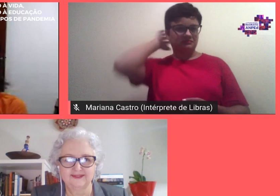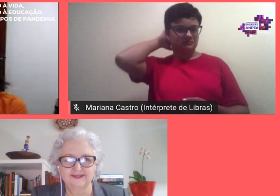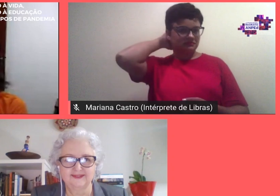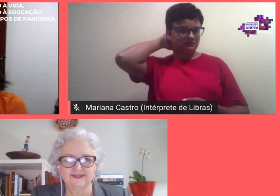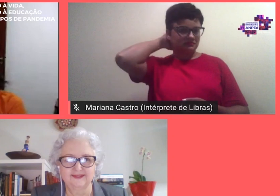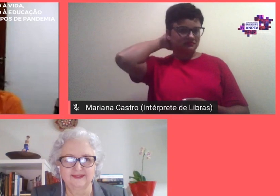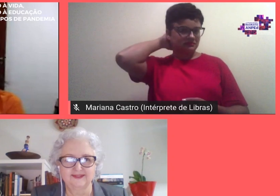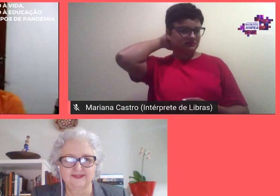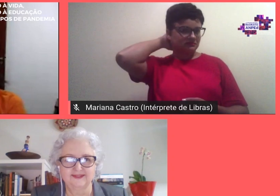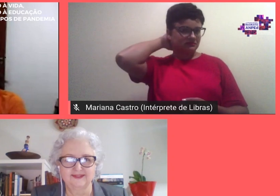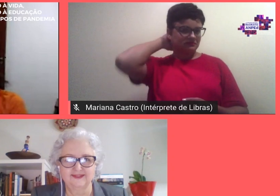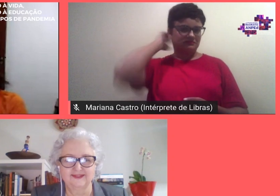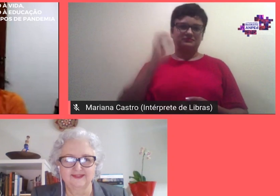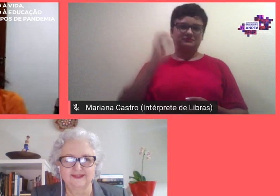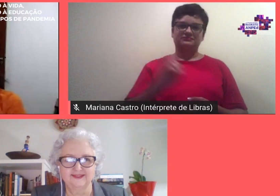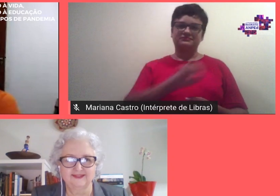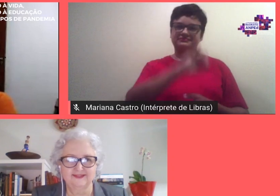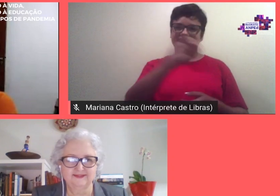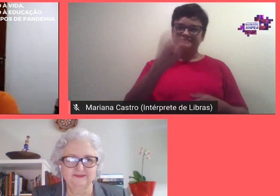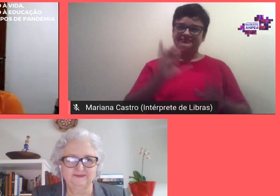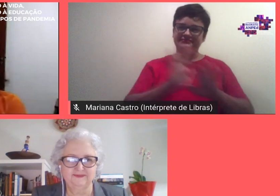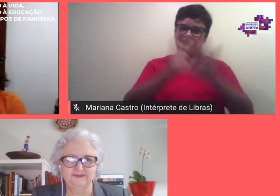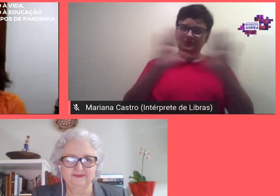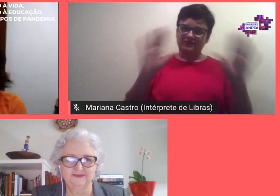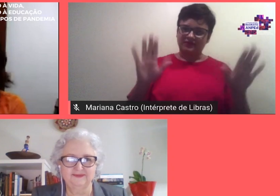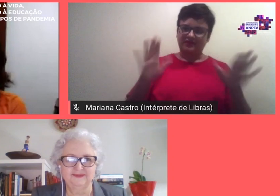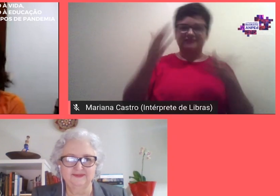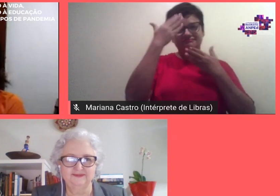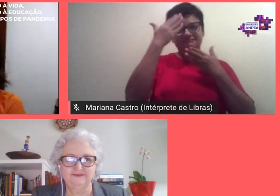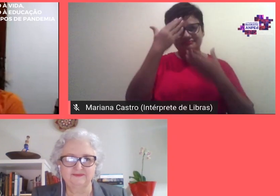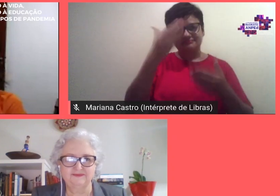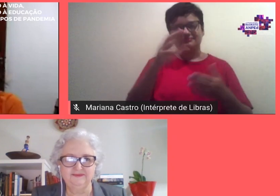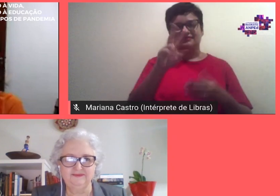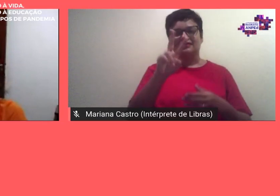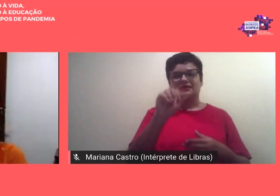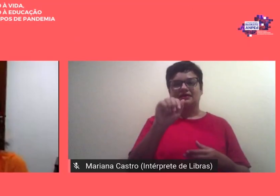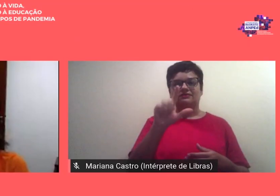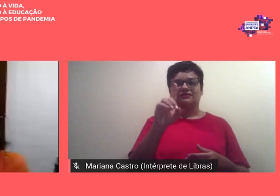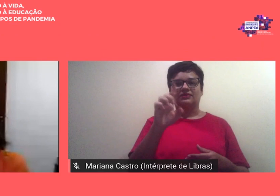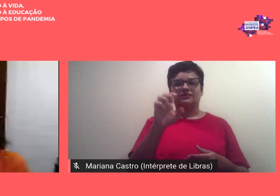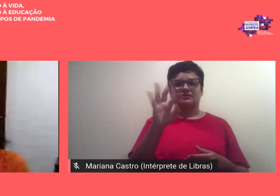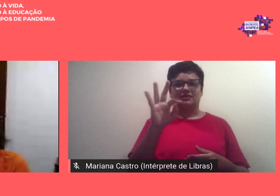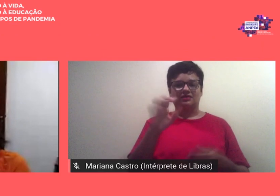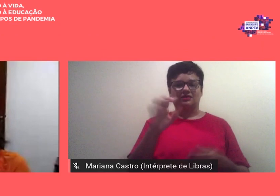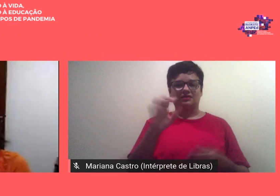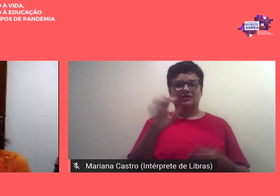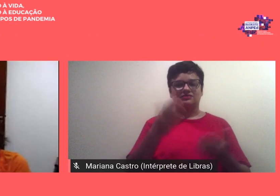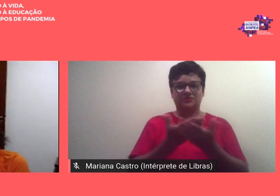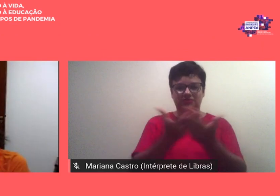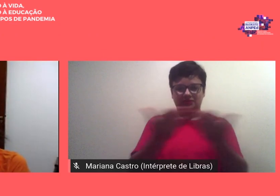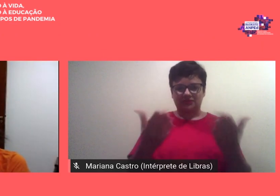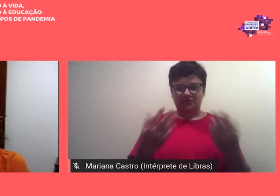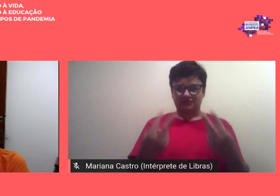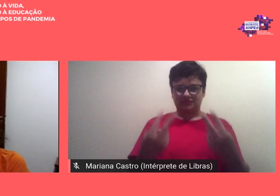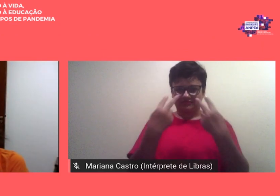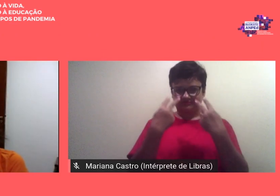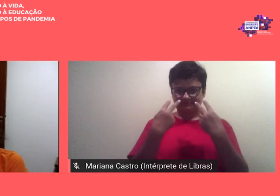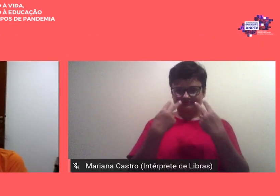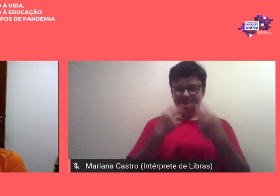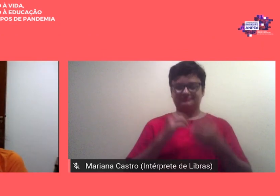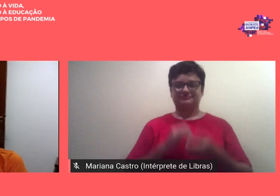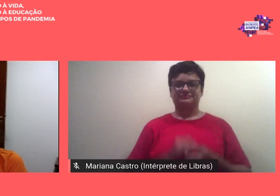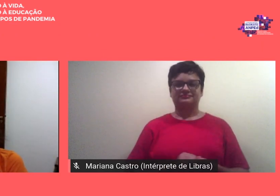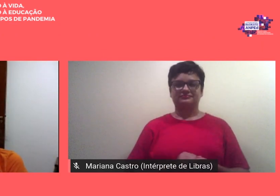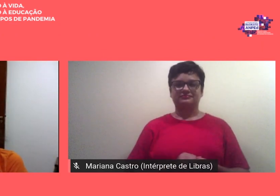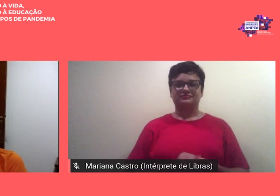Olá minhas saudações agradeço Valdete minhas saudações a todos e a todos que estão nos assistindo em